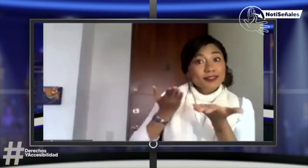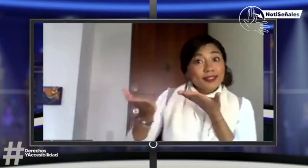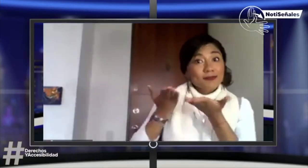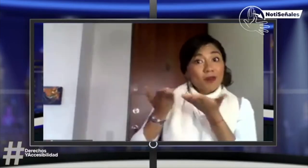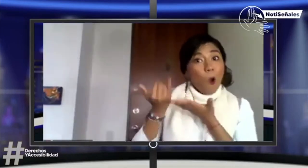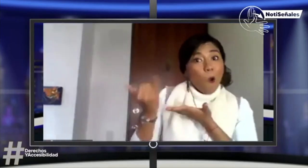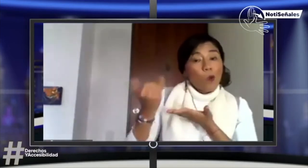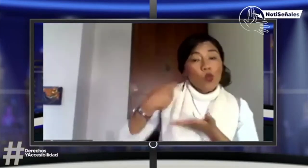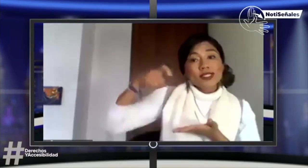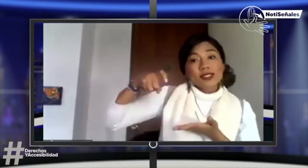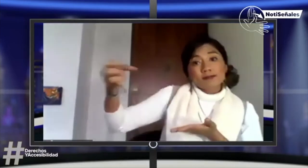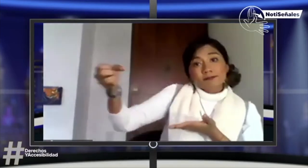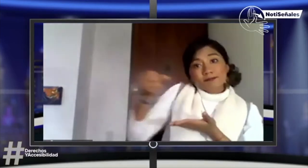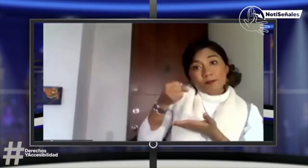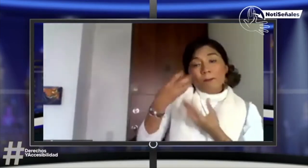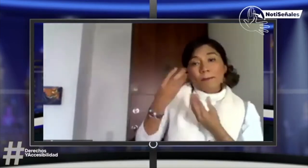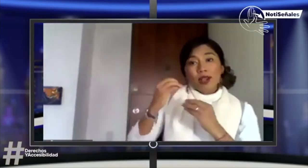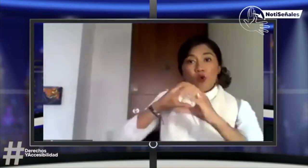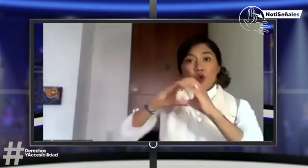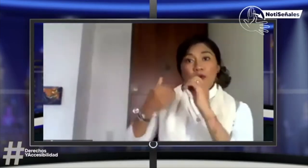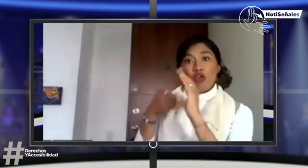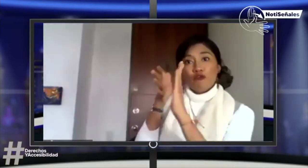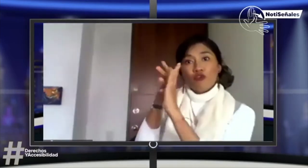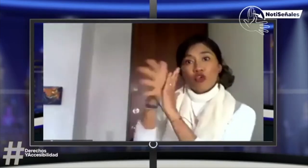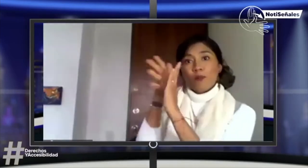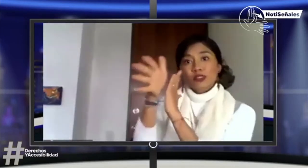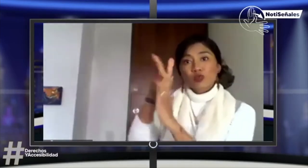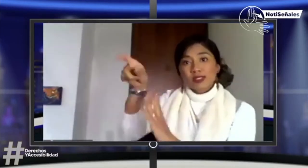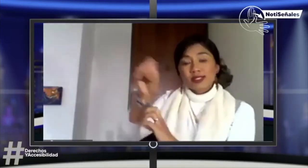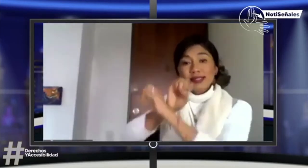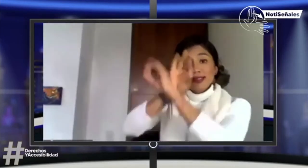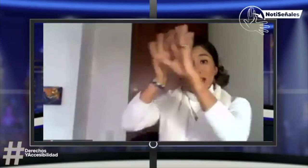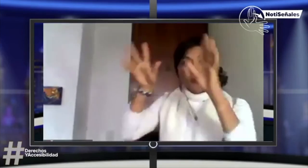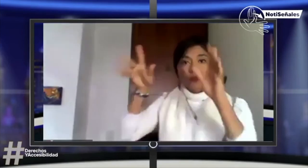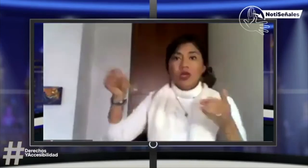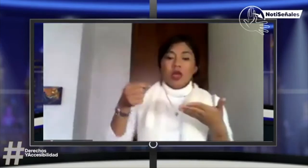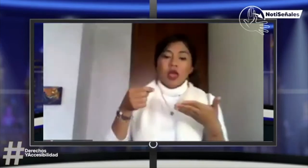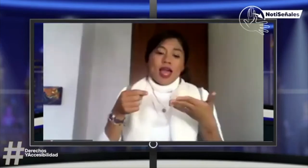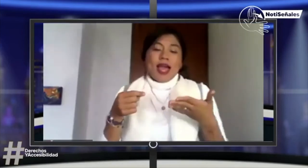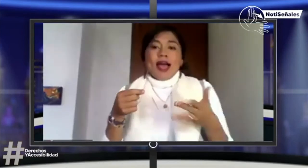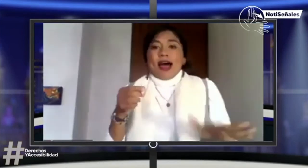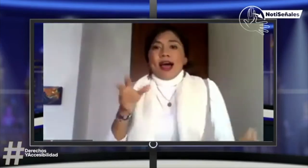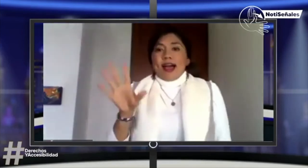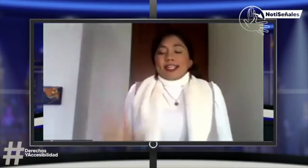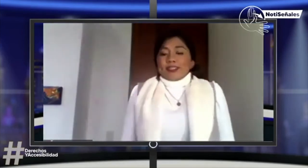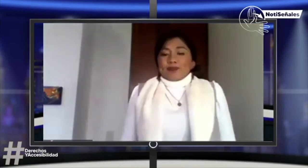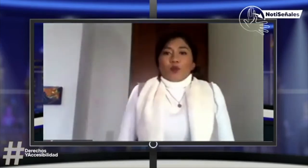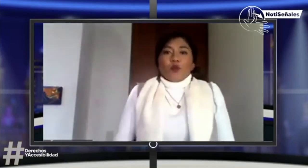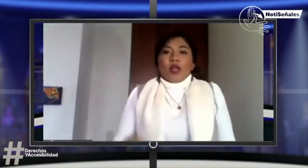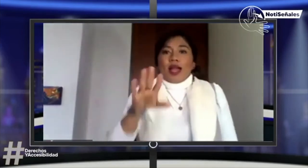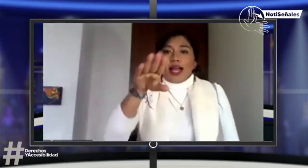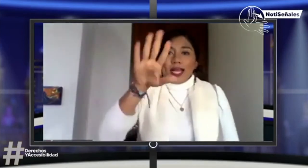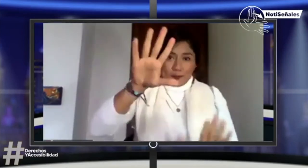saber si hay servicio de interpretación. Para poderme comunicar con usted y tener la información de manera clara.